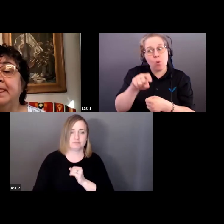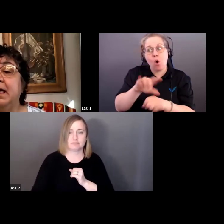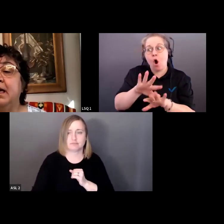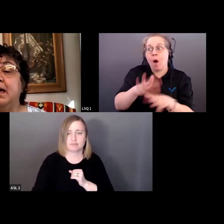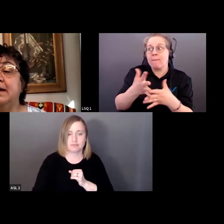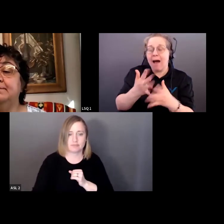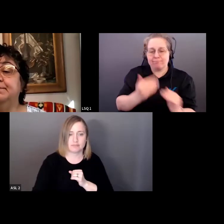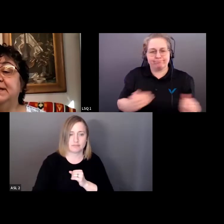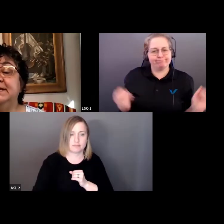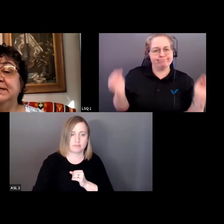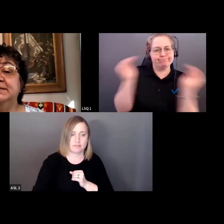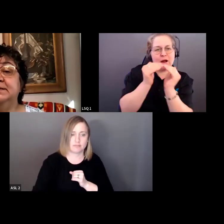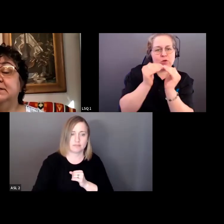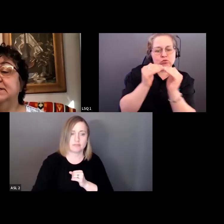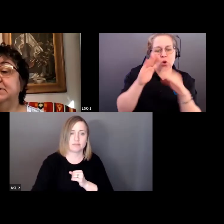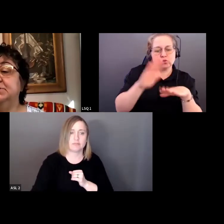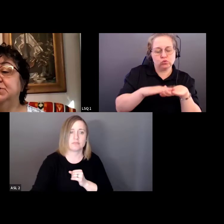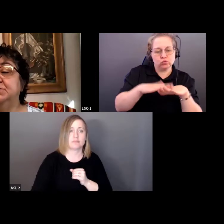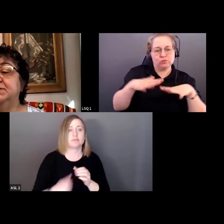de santé.